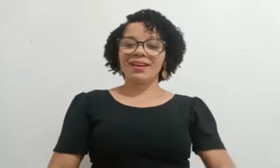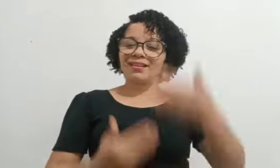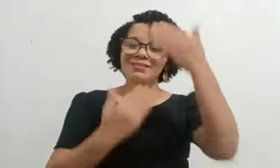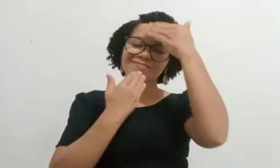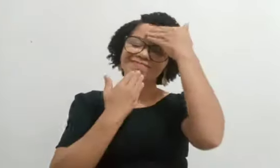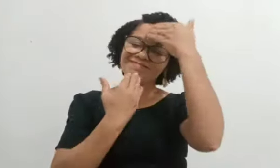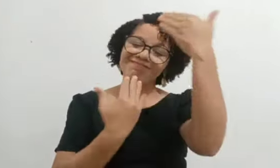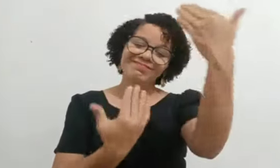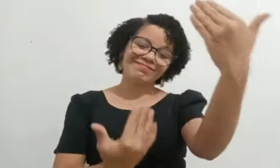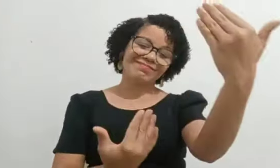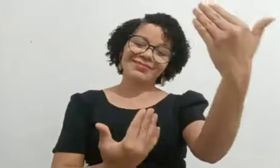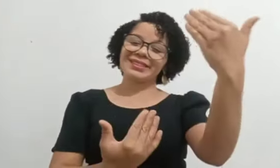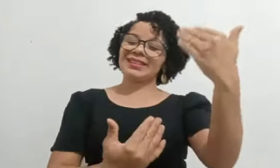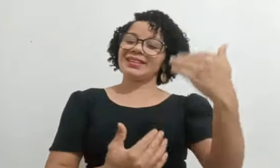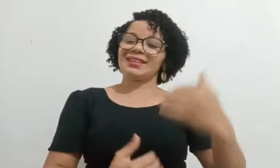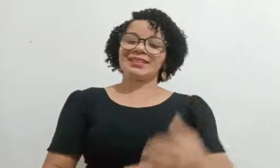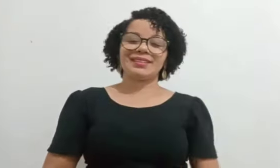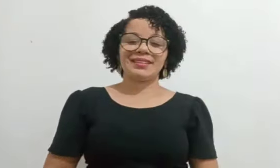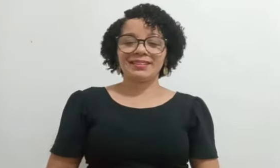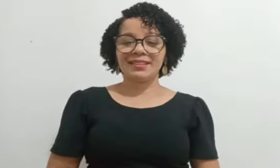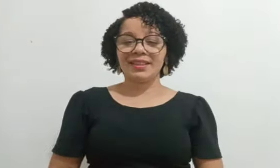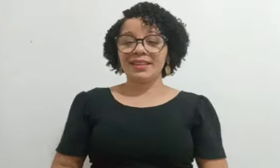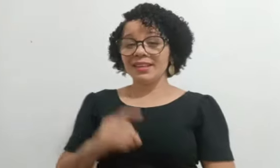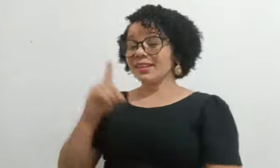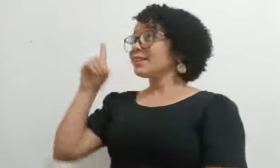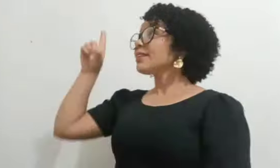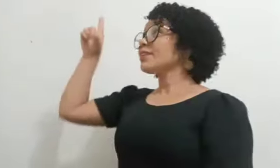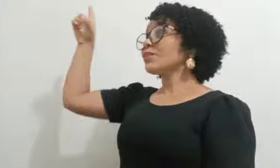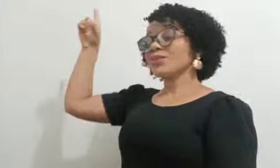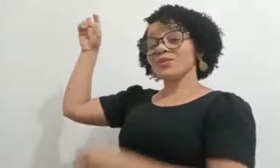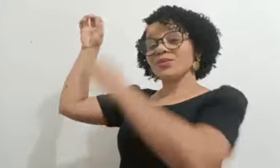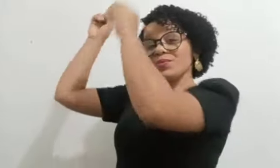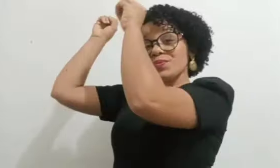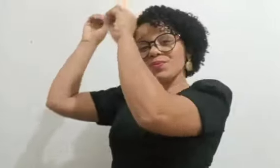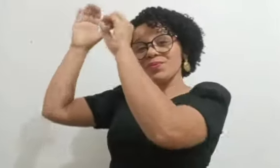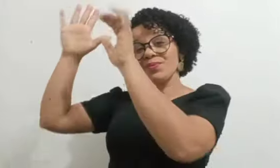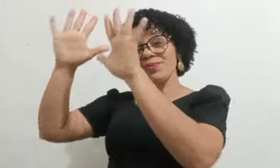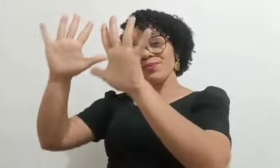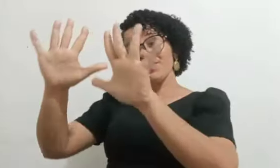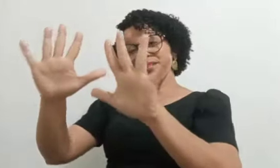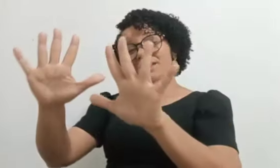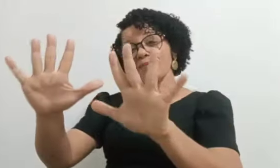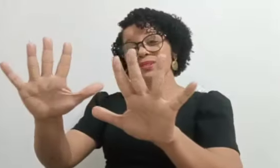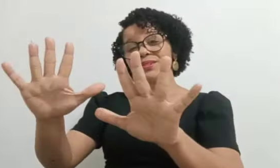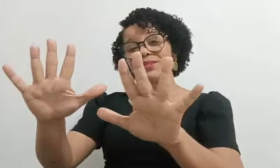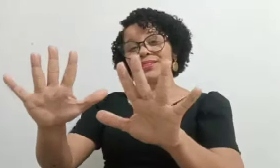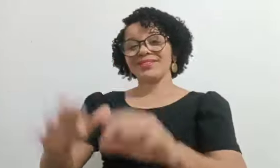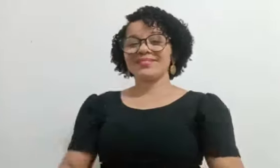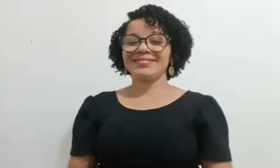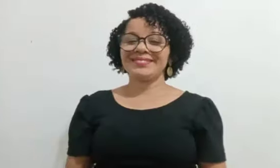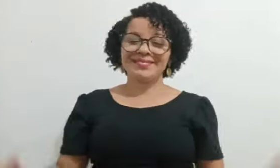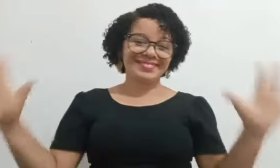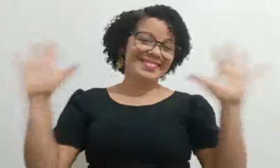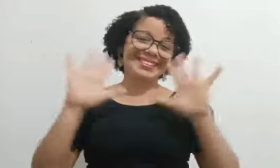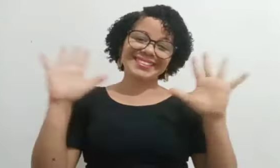Obrigada e que Deus abençoe. Tchau!